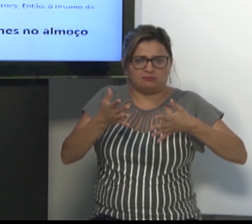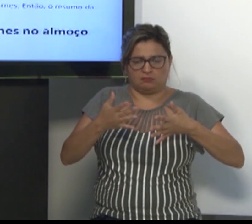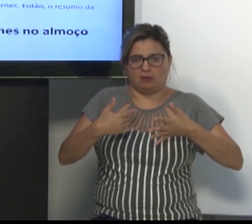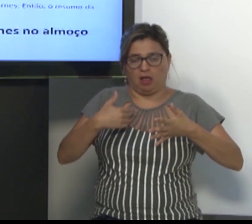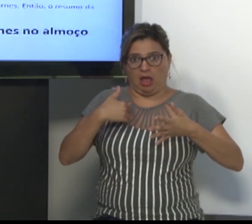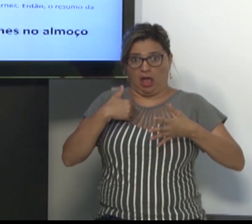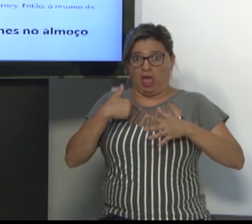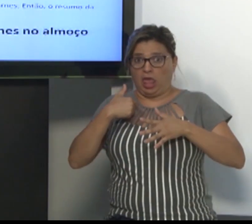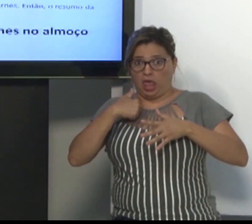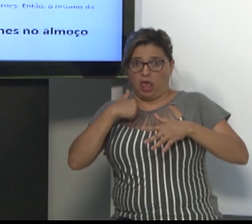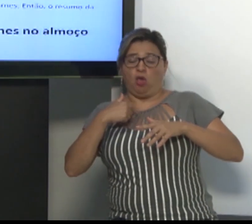no almoço.